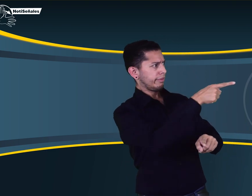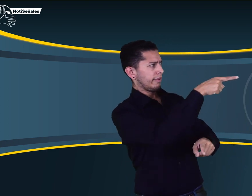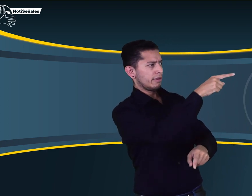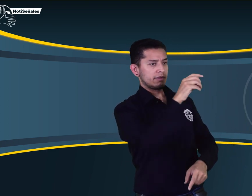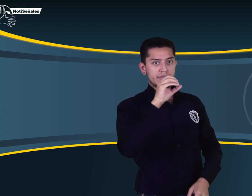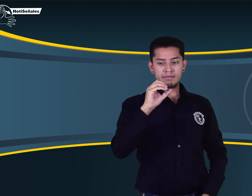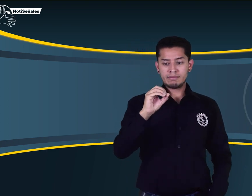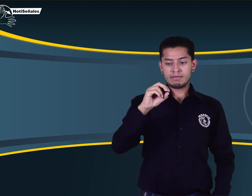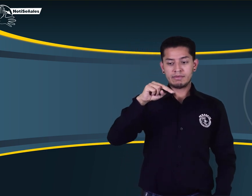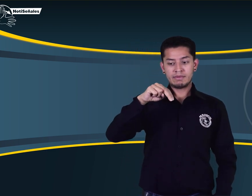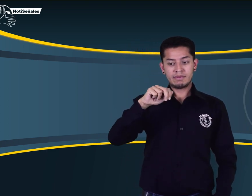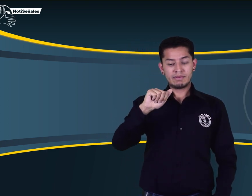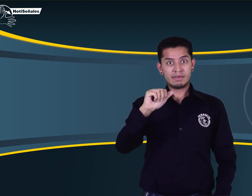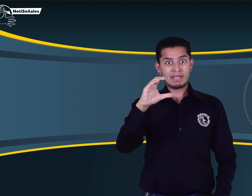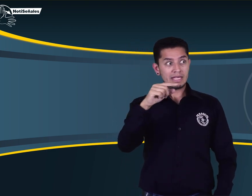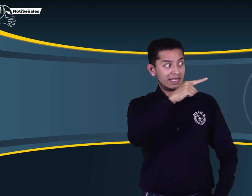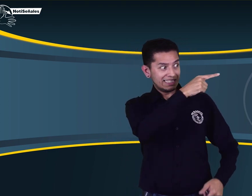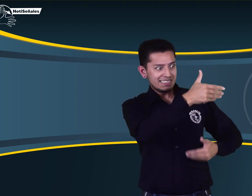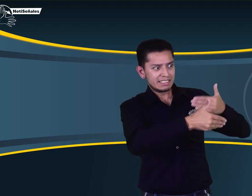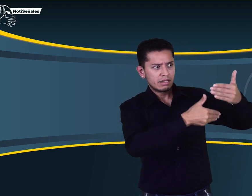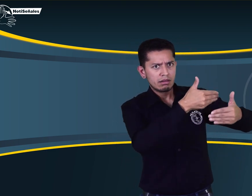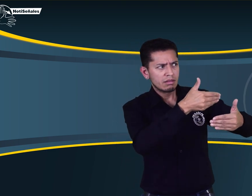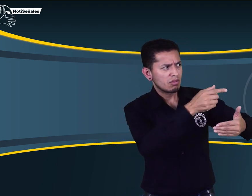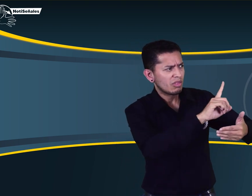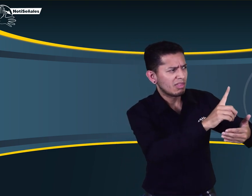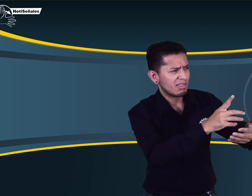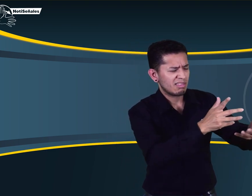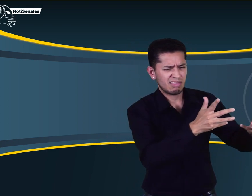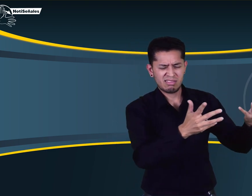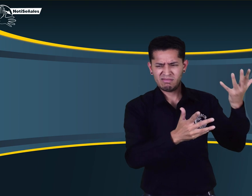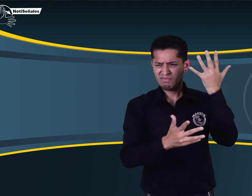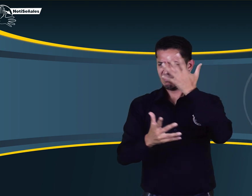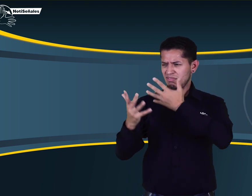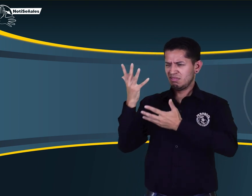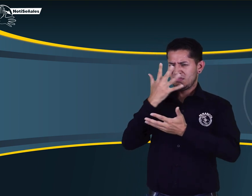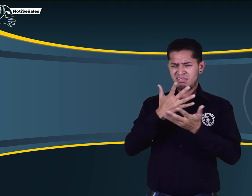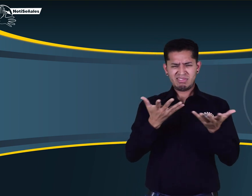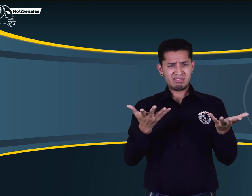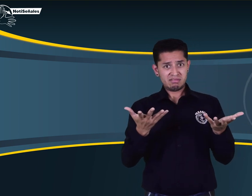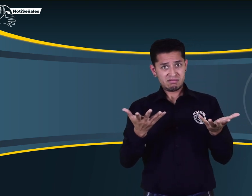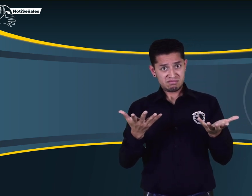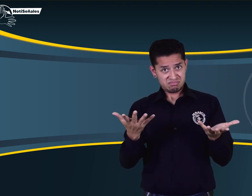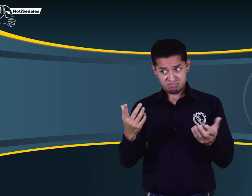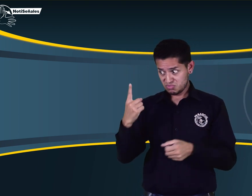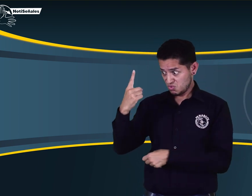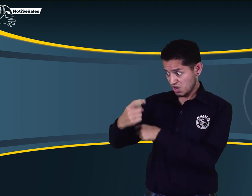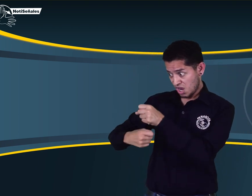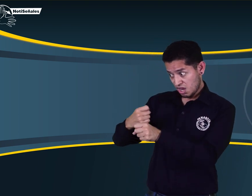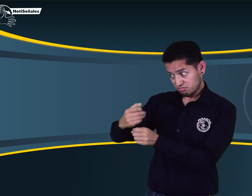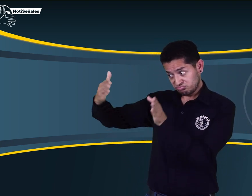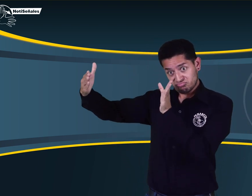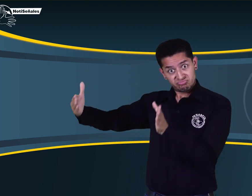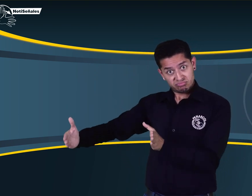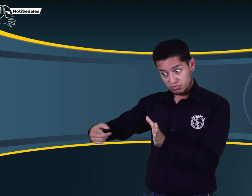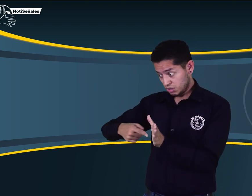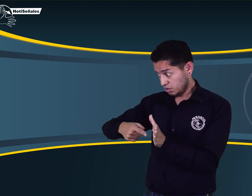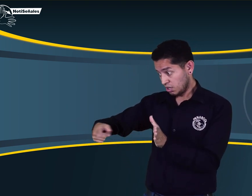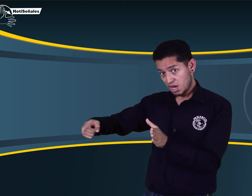por ejemplo, en los CRC, que mencionan que es la UNAC la que debe continuar con el proceso, pero tampoco